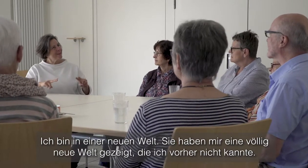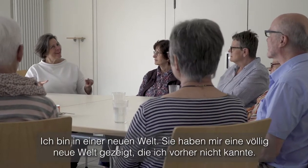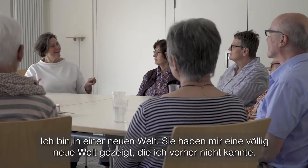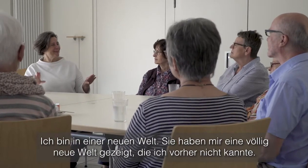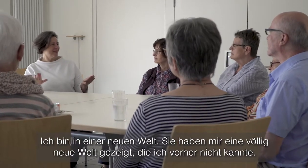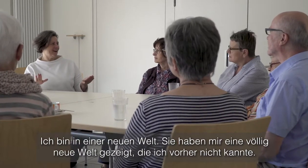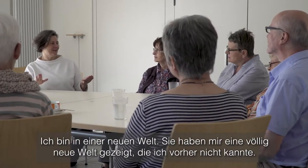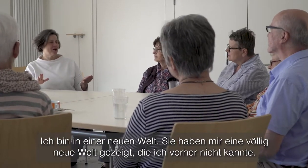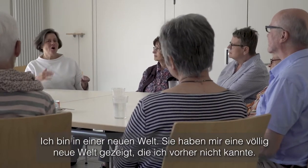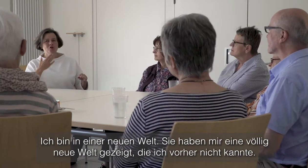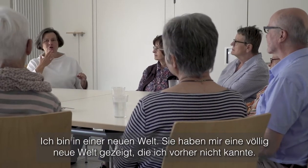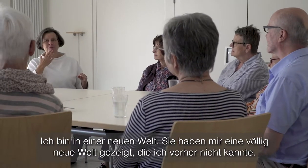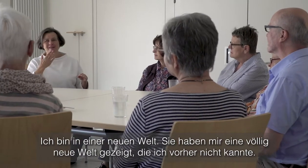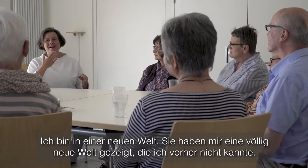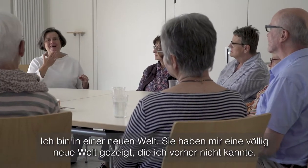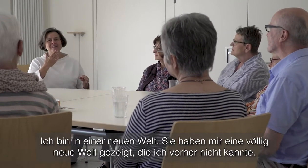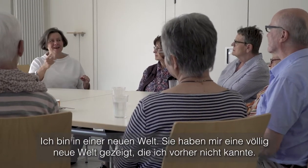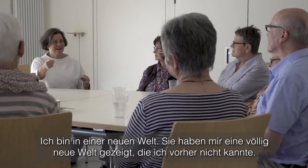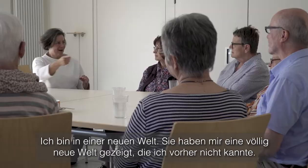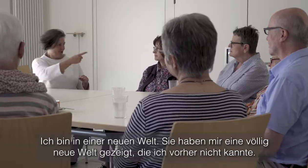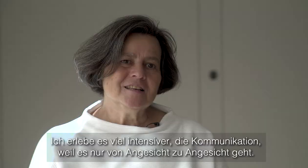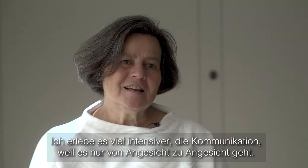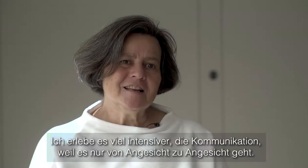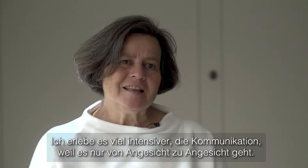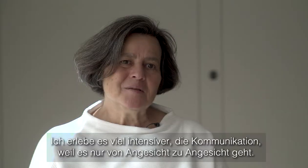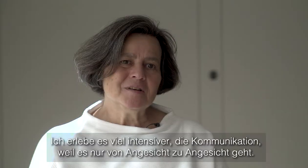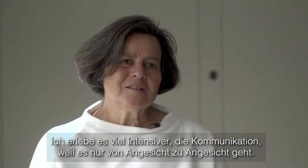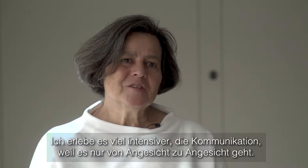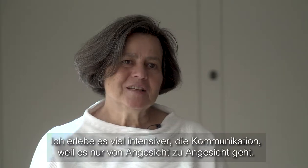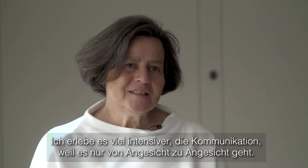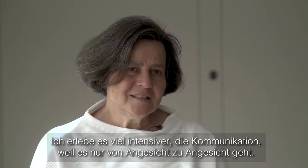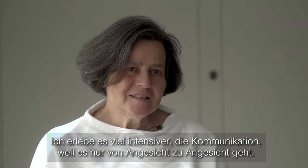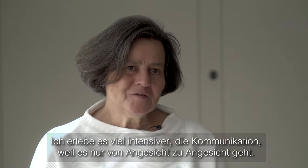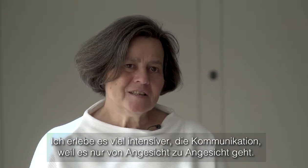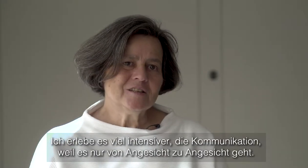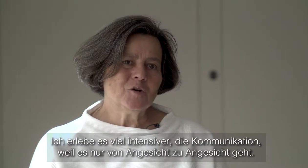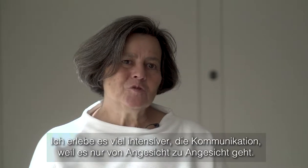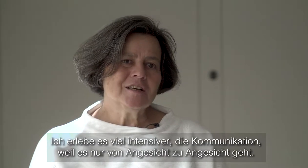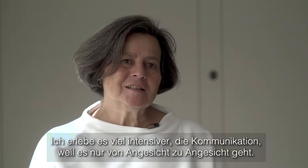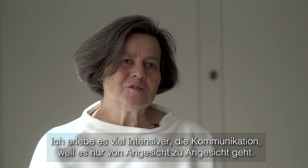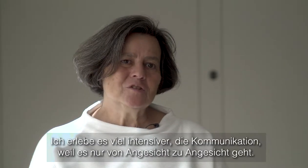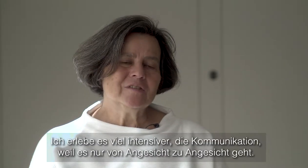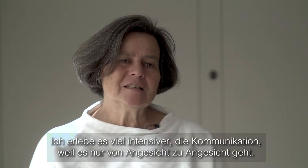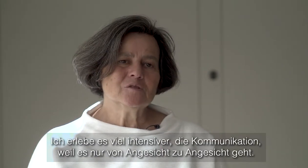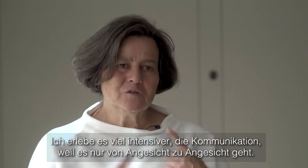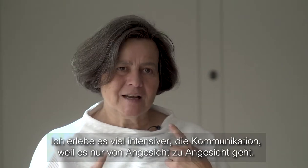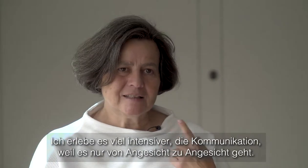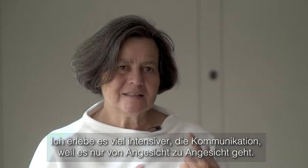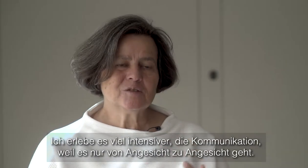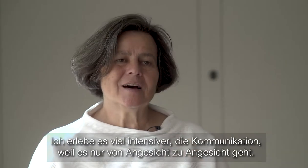völlig neue Welt gezeigt, die ich vorher nicht kannte. Ich erlebe es viel intensiver, die Kommunikation, weil es nur von Angesicht zu